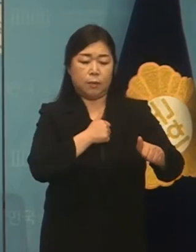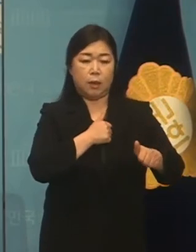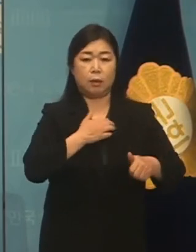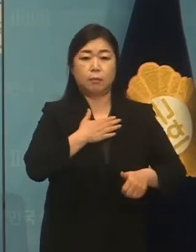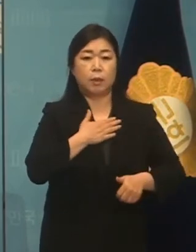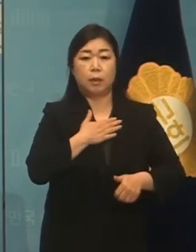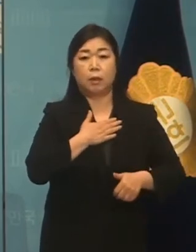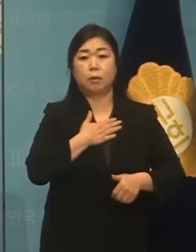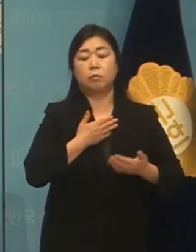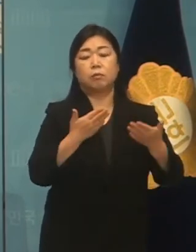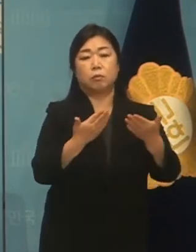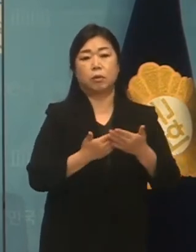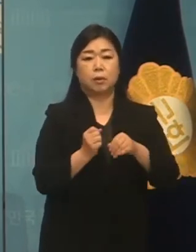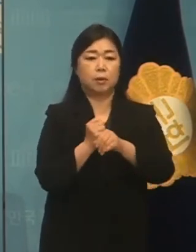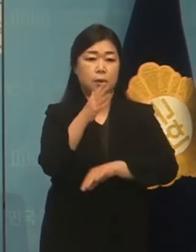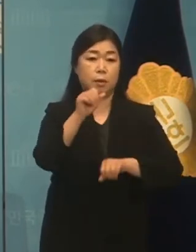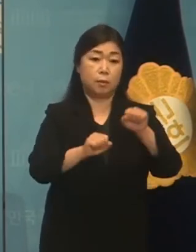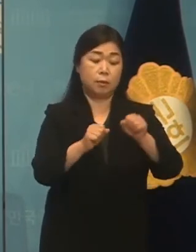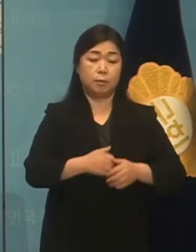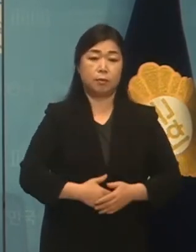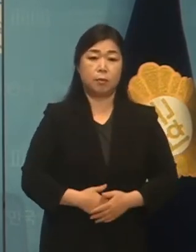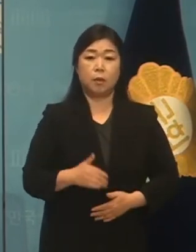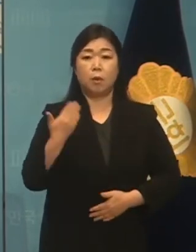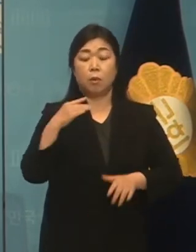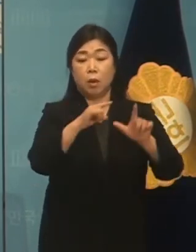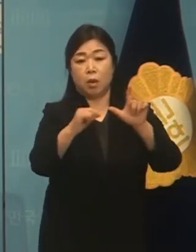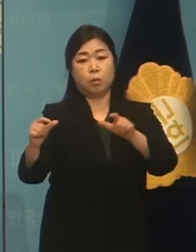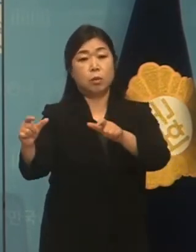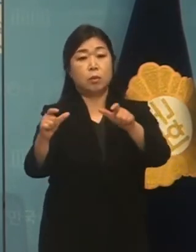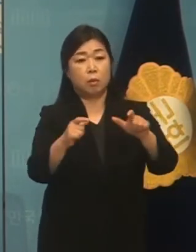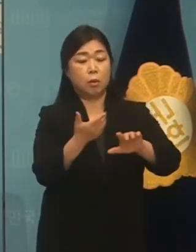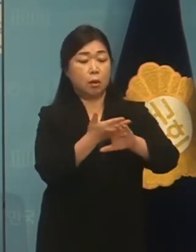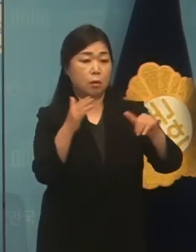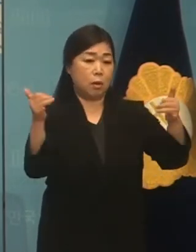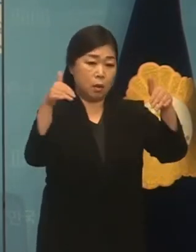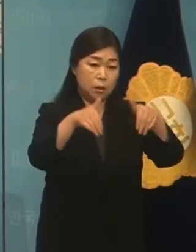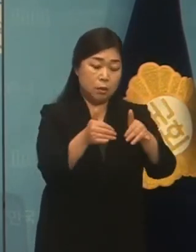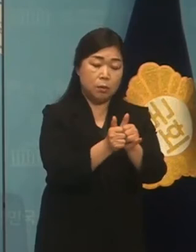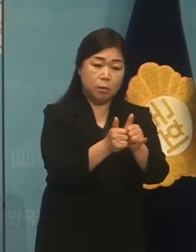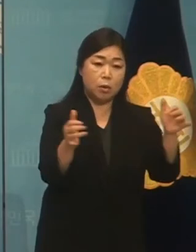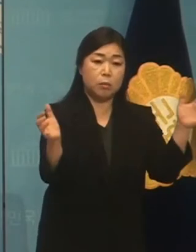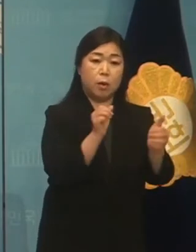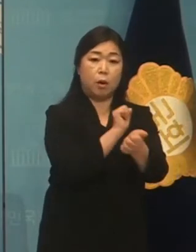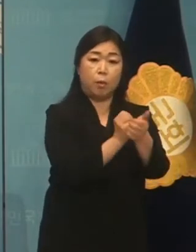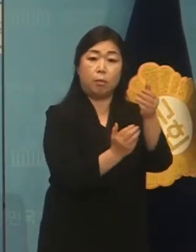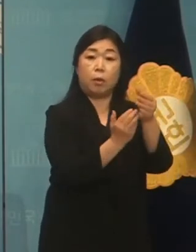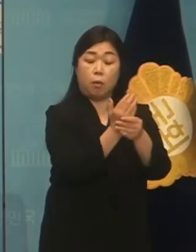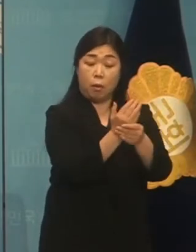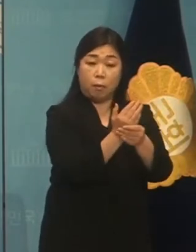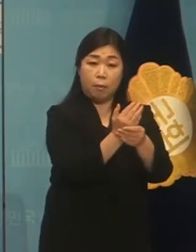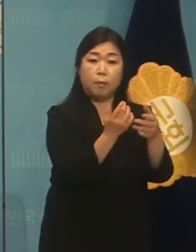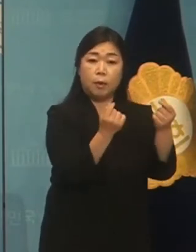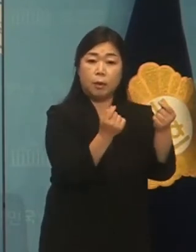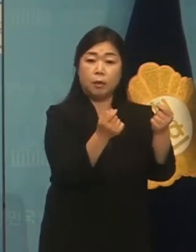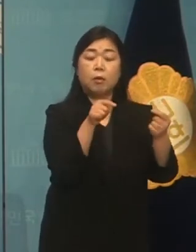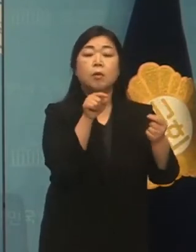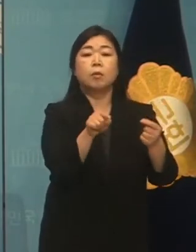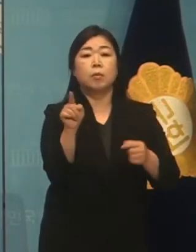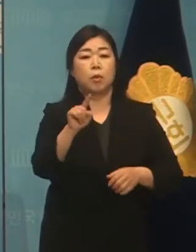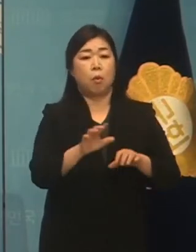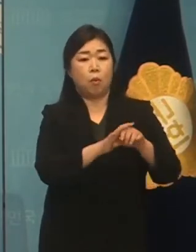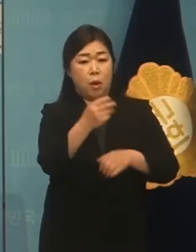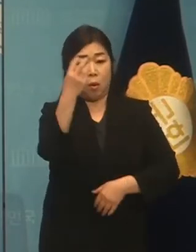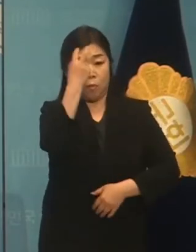과잉 행정입니다. 최근 일부 지역에서 외국인 노동자 집단 감염이 발생한 것은 이들이